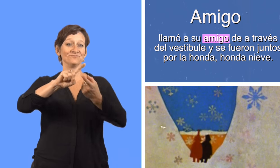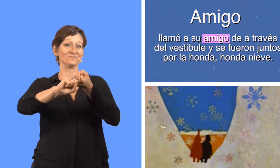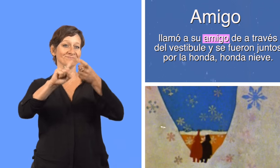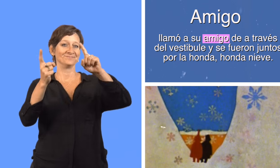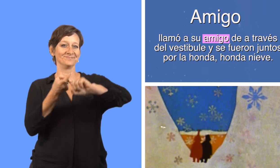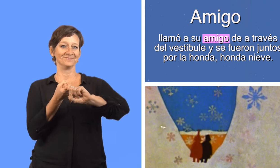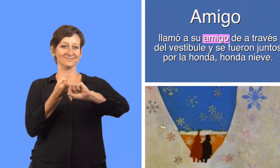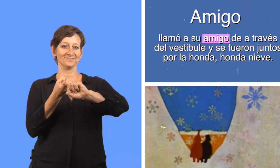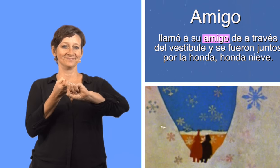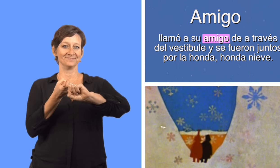amigo amigo amigo Gracias.